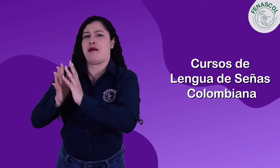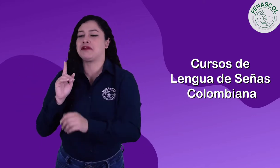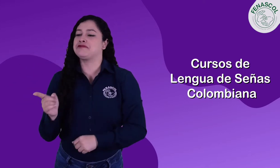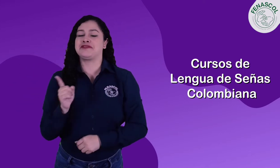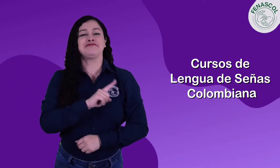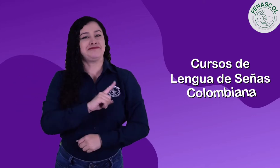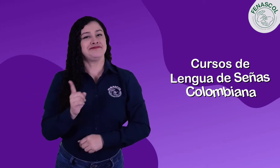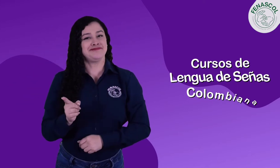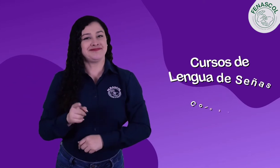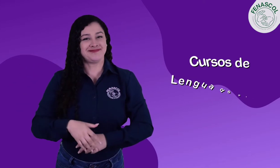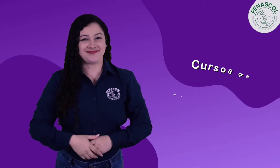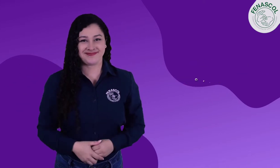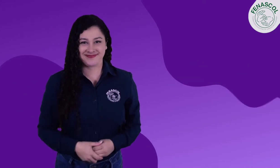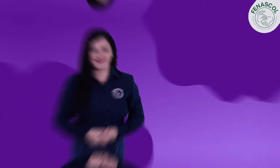un acompañamiento permanente.